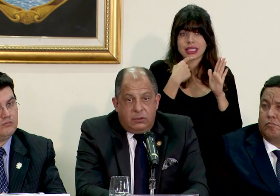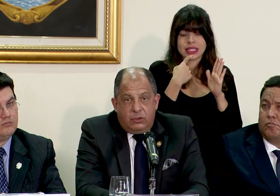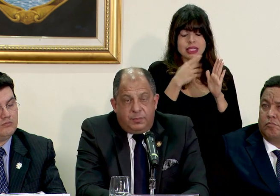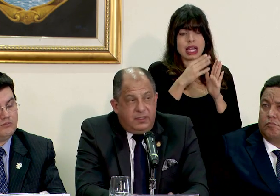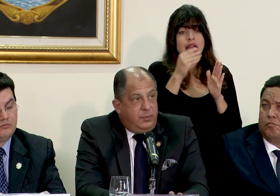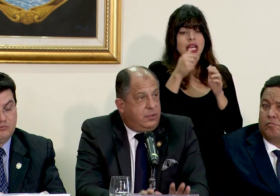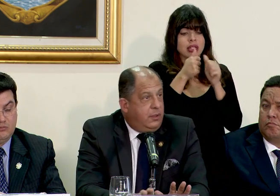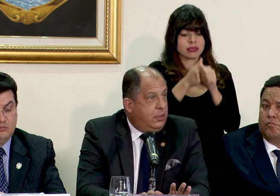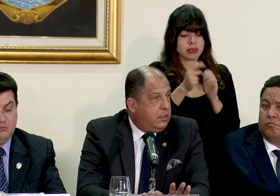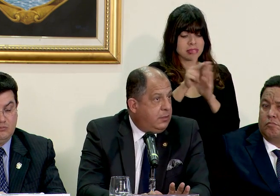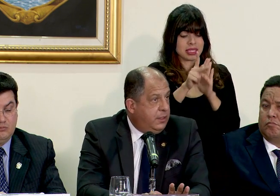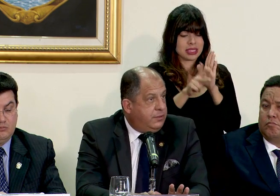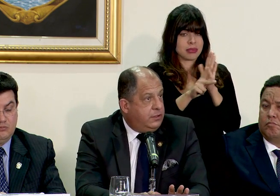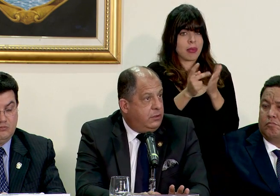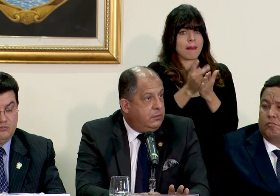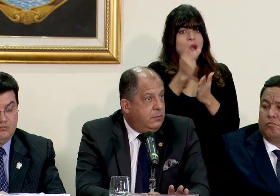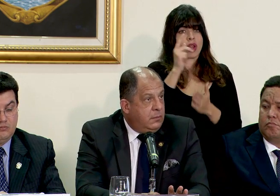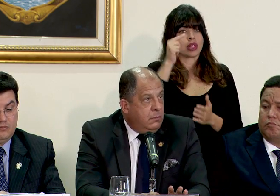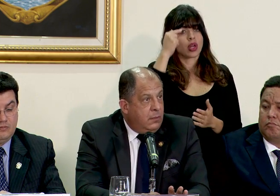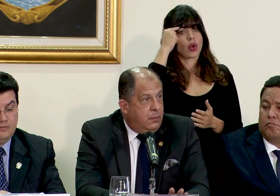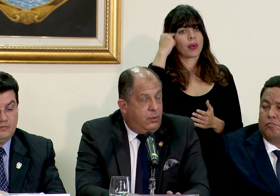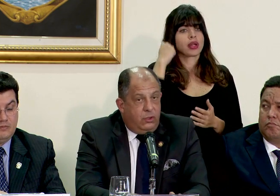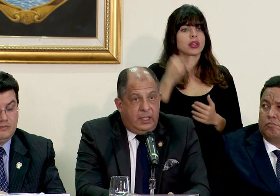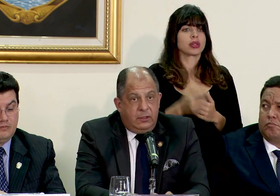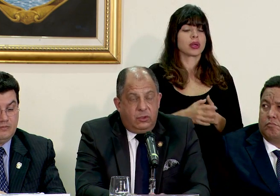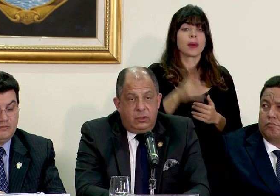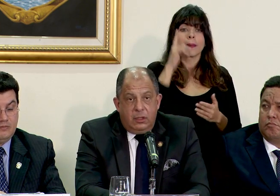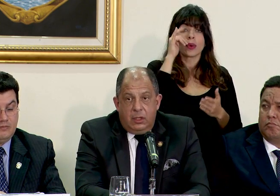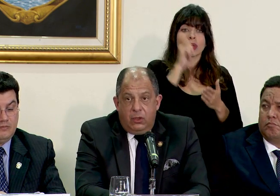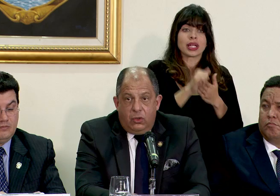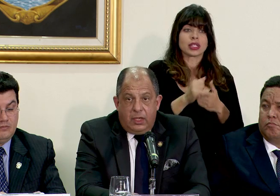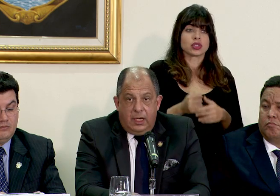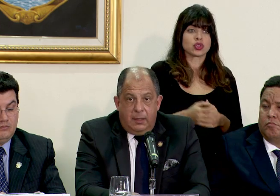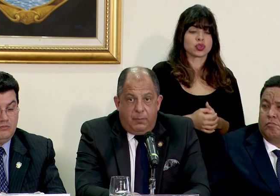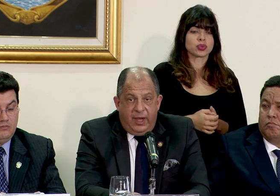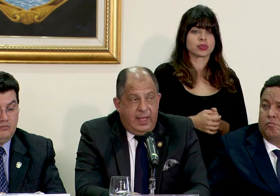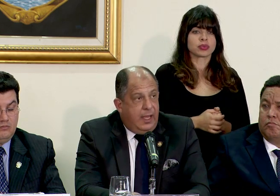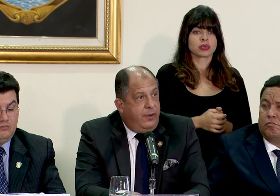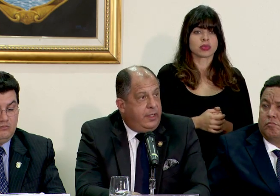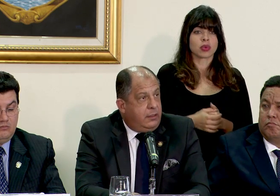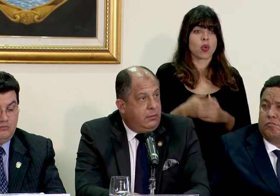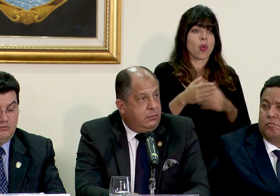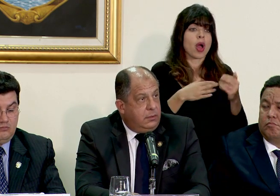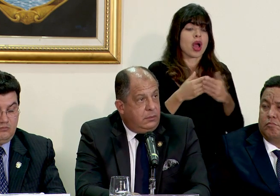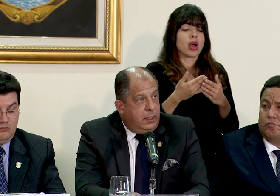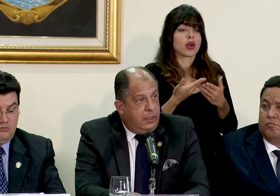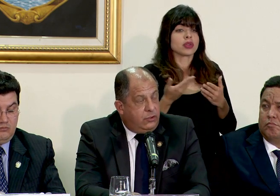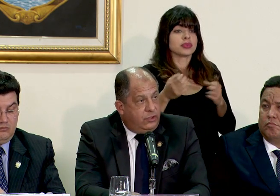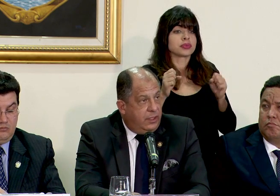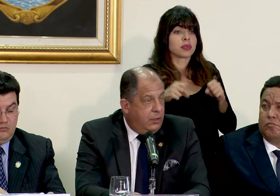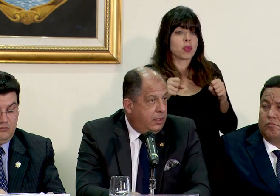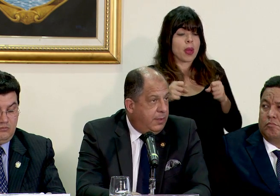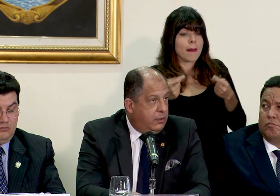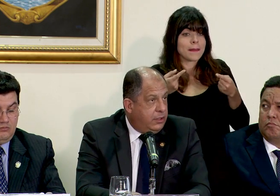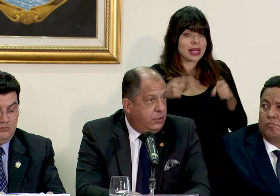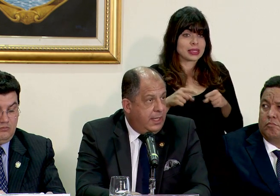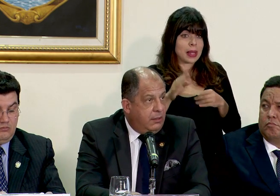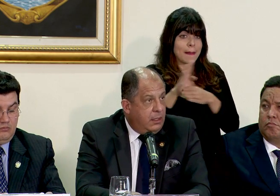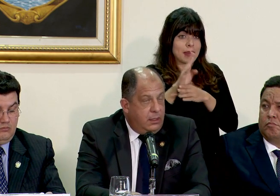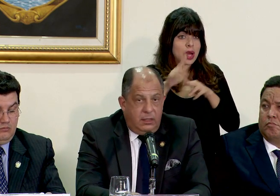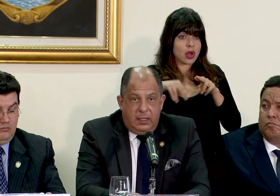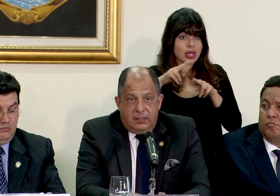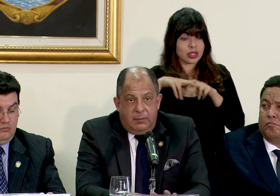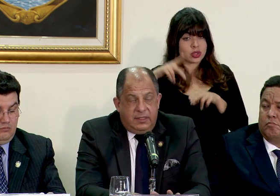lo que son los principios y valores de la administración por lo tanto lo que pueda haber sucedido en el Banco